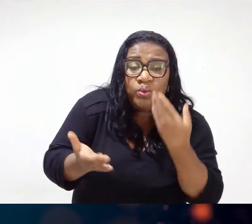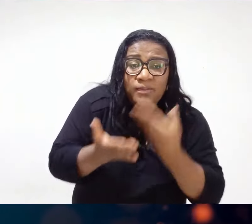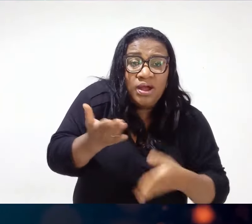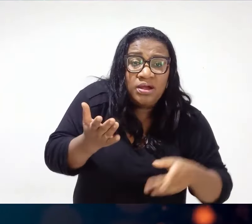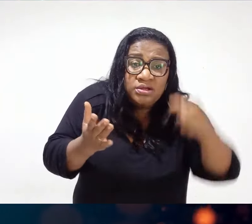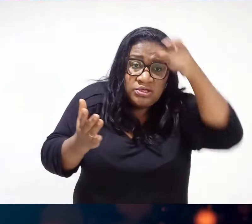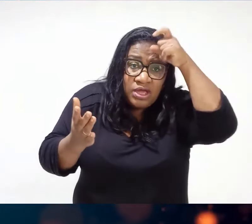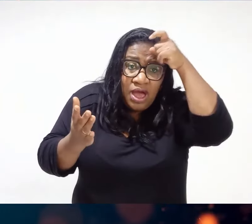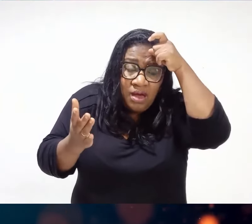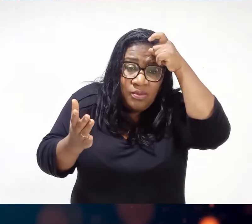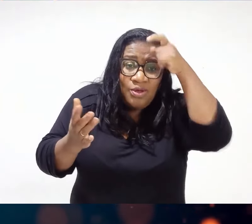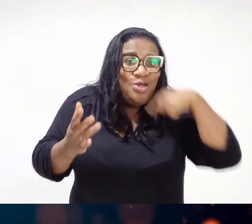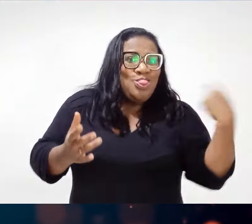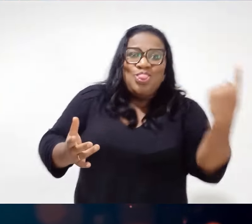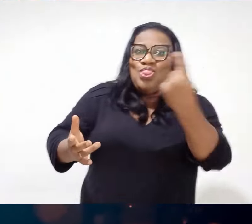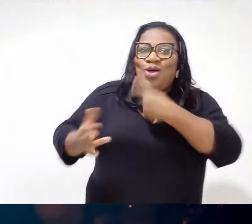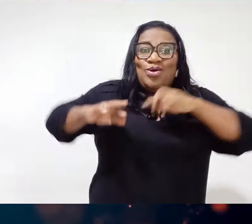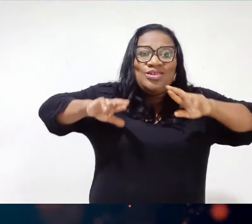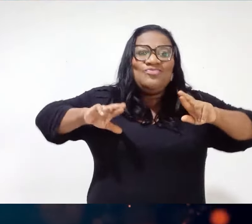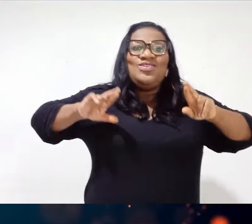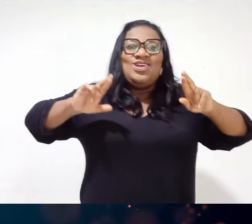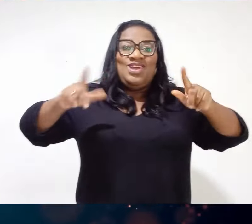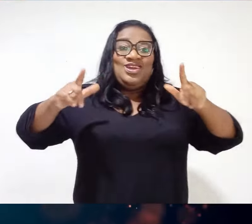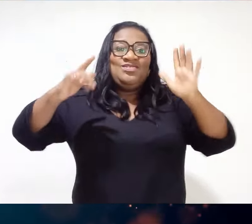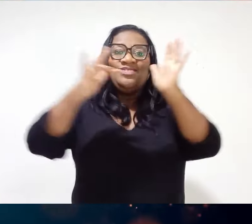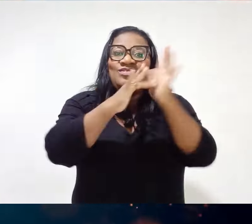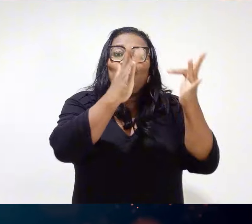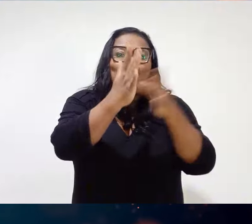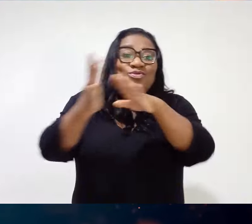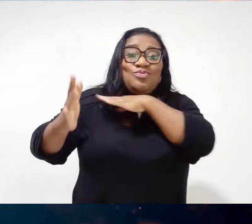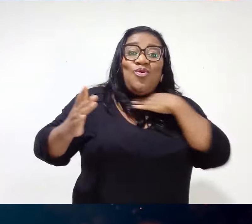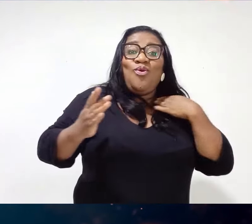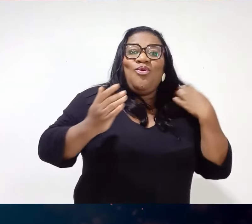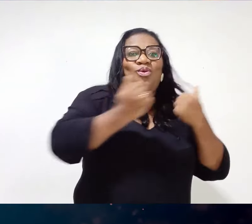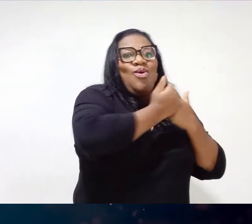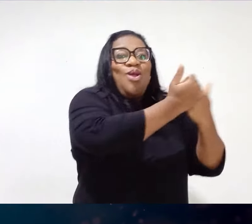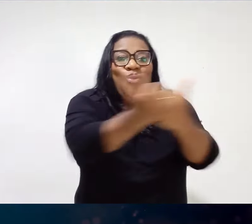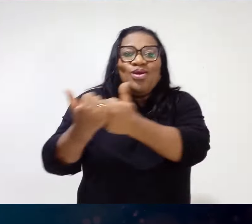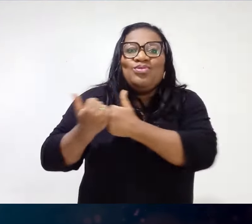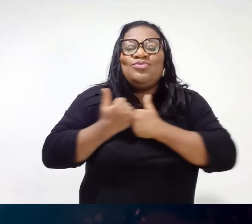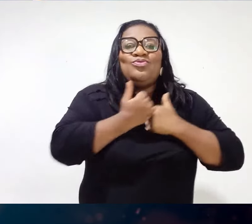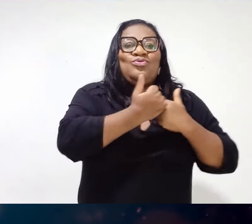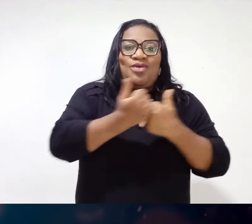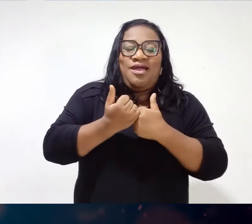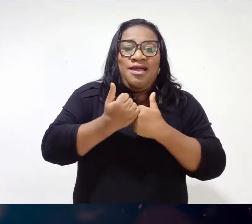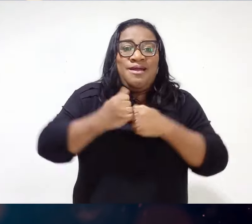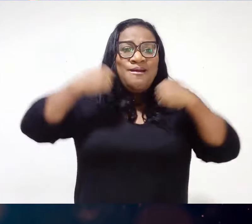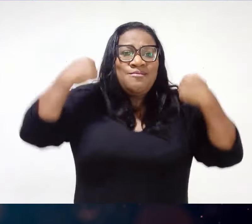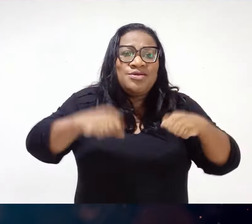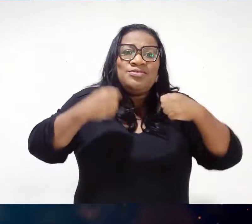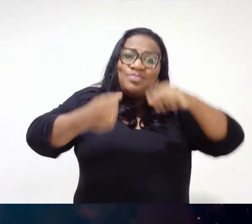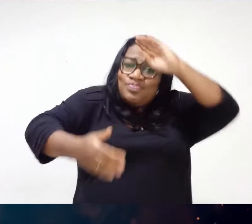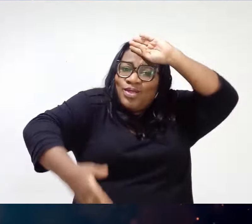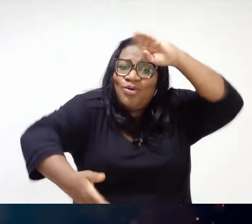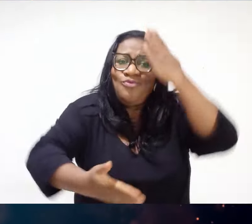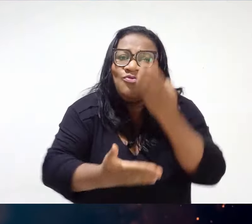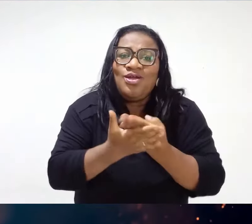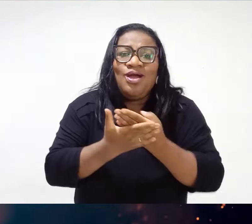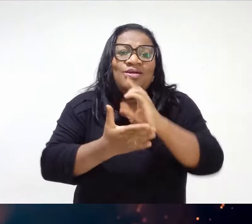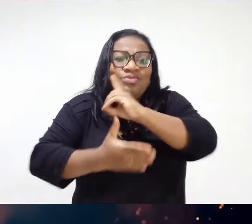somos filhos de Deus Comprados pelo sangue de Jesus Irmão Mantenha tua confiança no Senhor Porque Deus vai